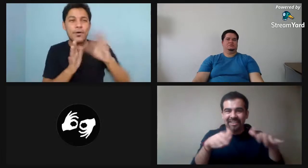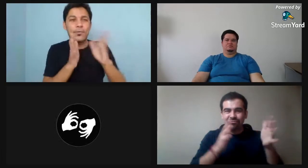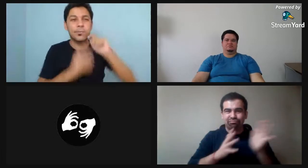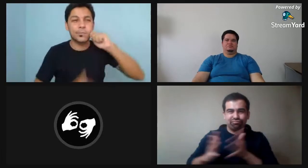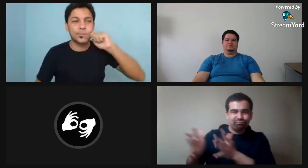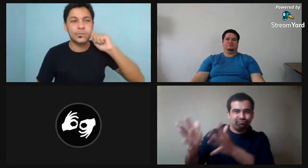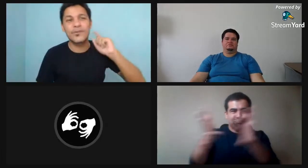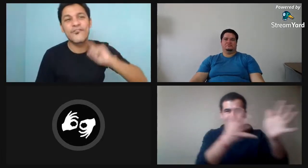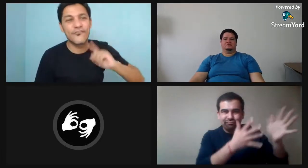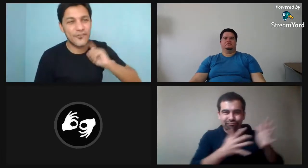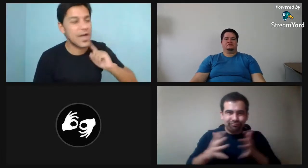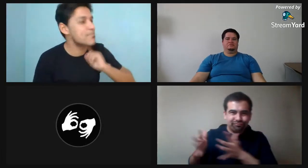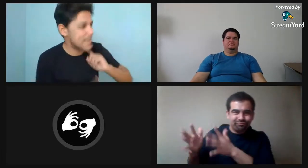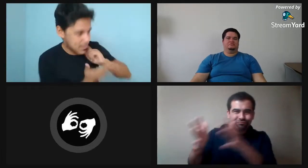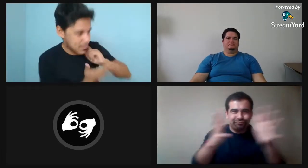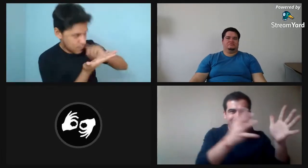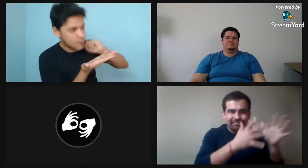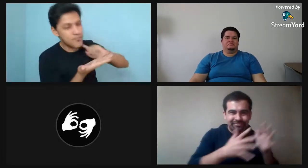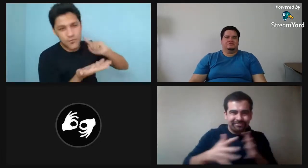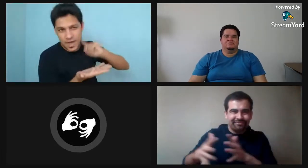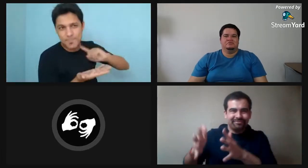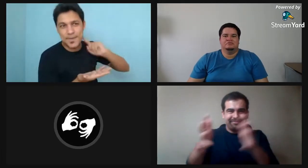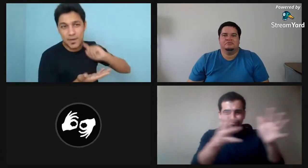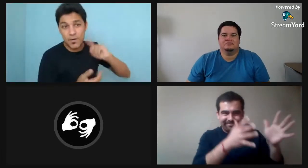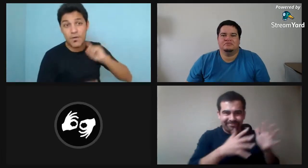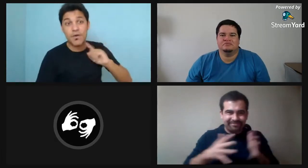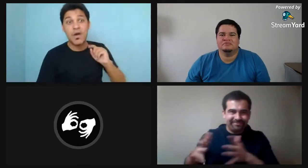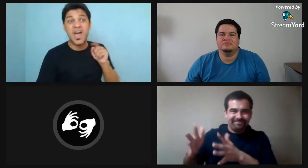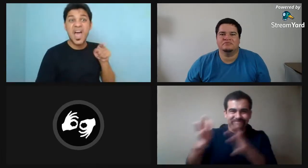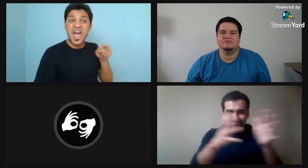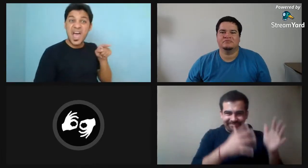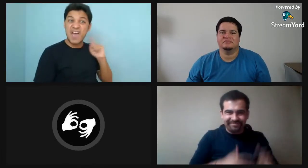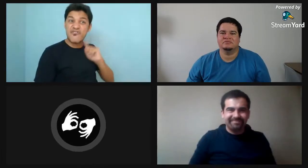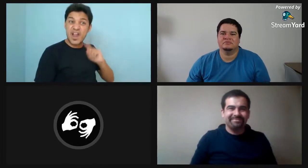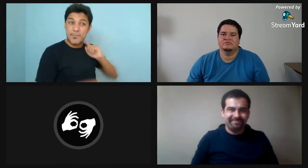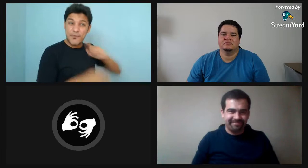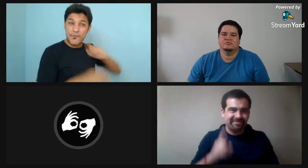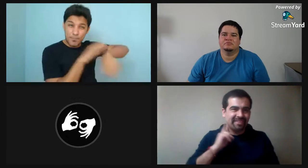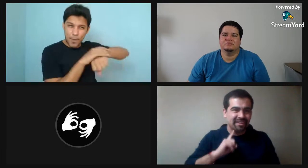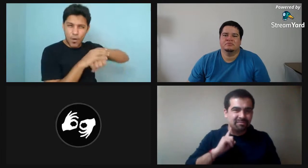los estadios también estaban llenos y decía que había presencia en lengua de señas allí